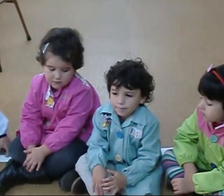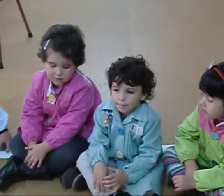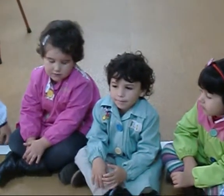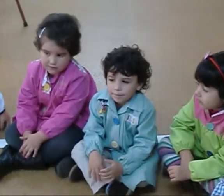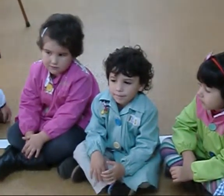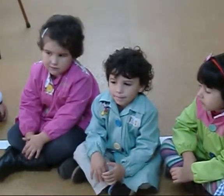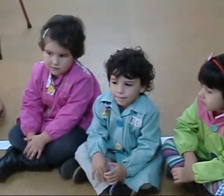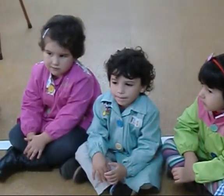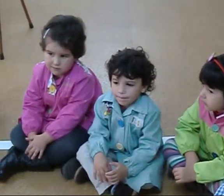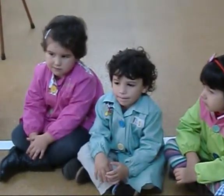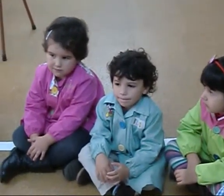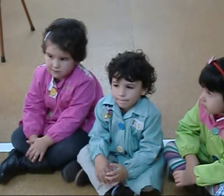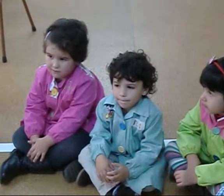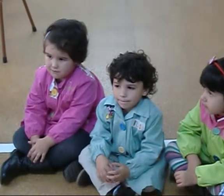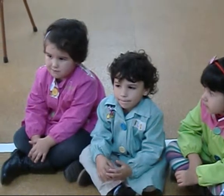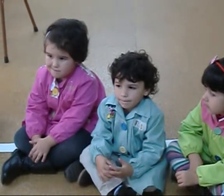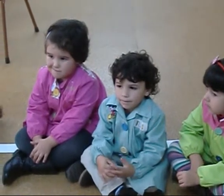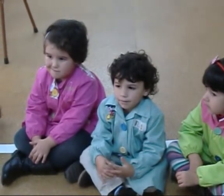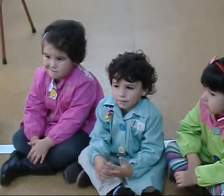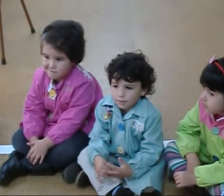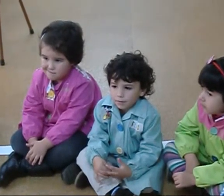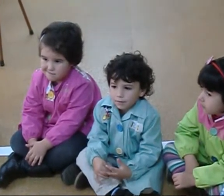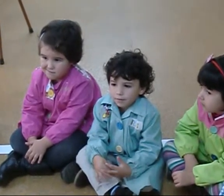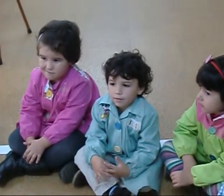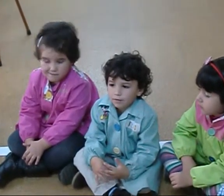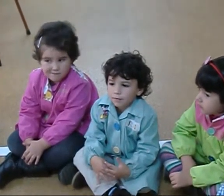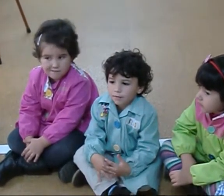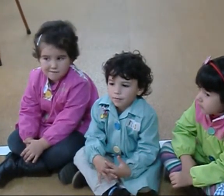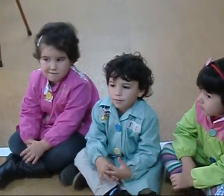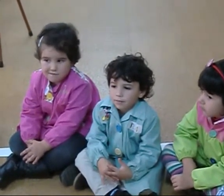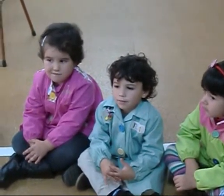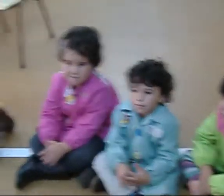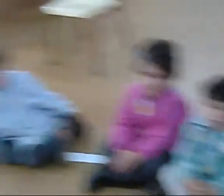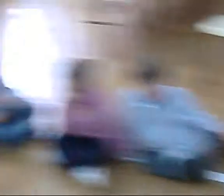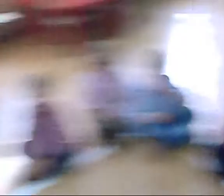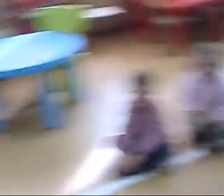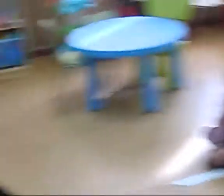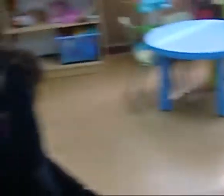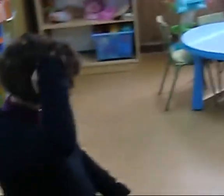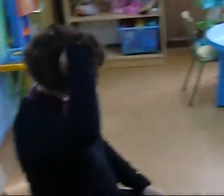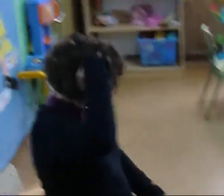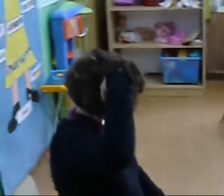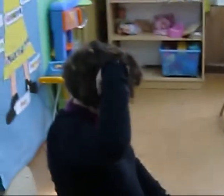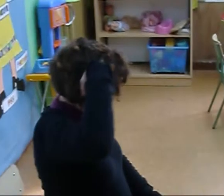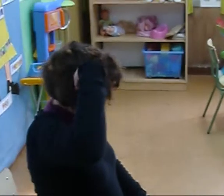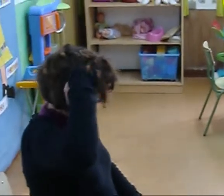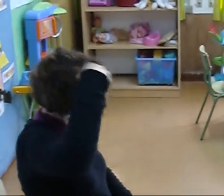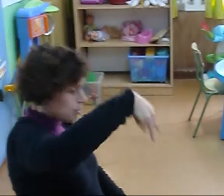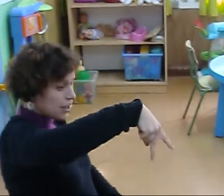A ver Gustan che as cereixas? Sí Cereixas Sabedes por qué, verdad?